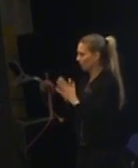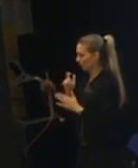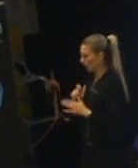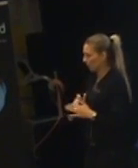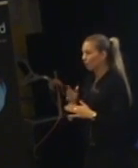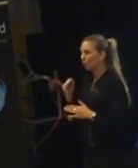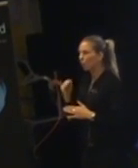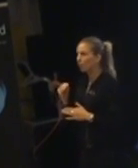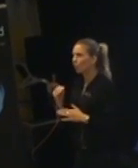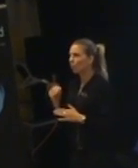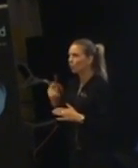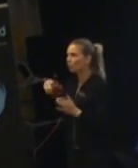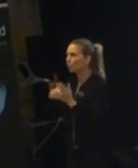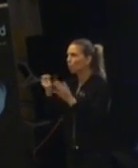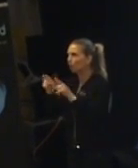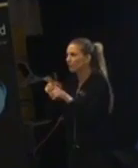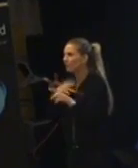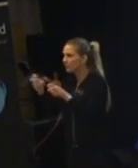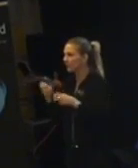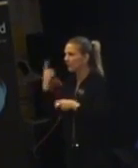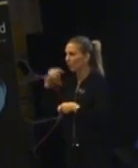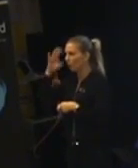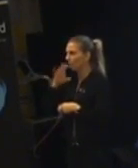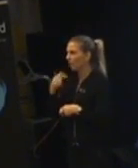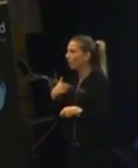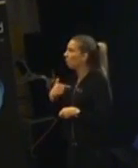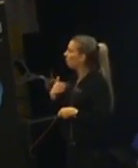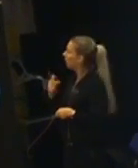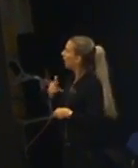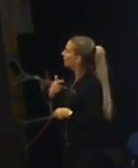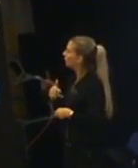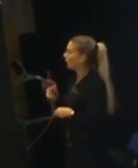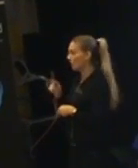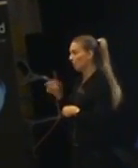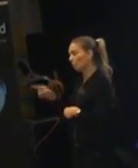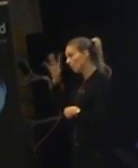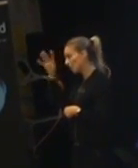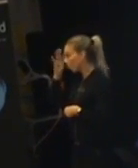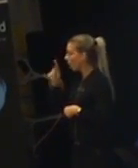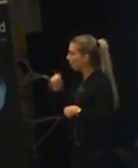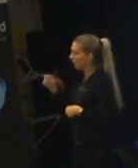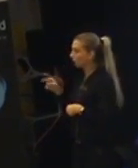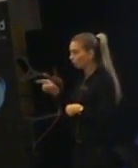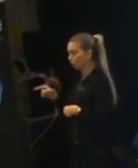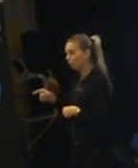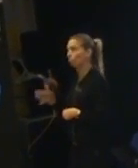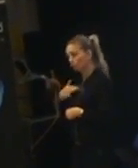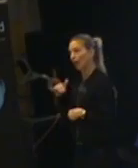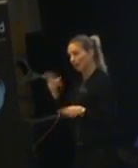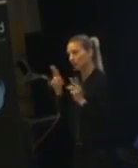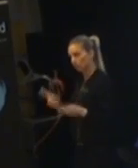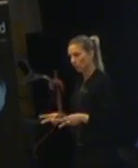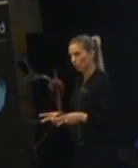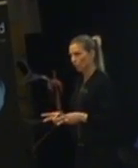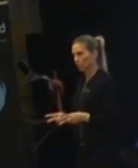Ja, han hade stått bra med min säng igår kväll. Jag har gjort det. Ibland är det på att hitta, ibland så är det att de upplever det så. De är